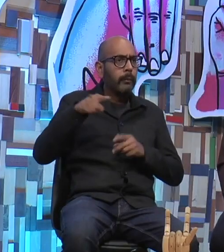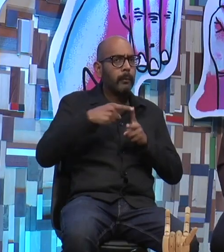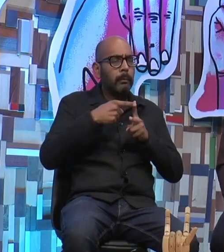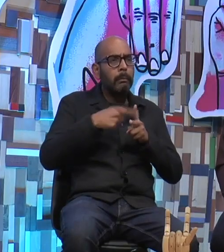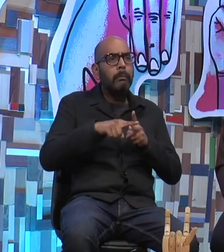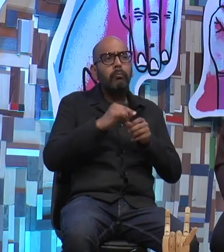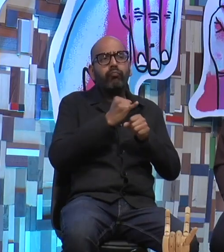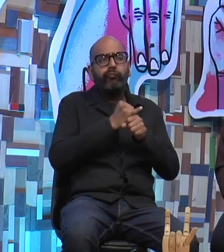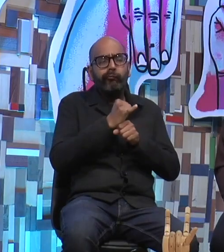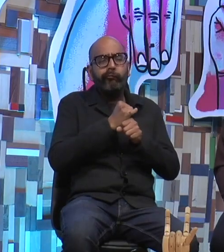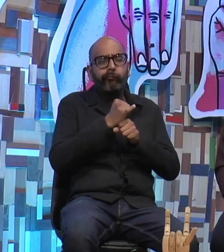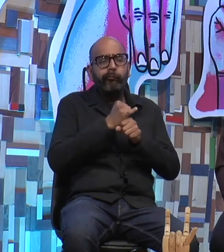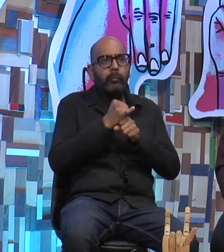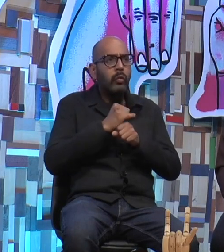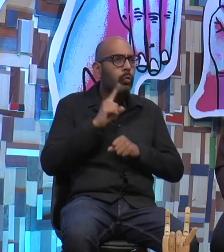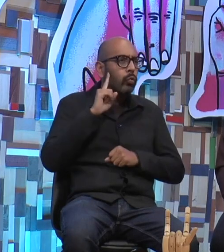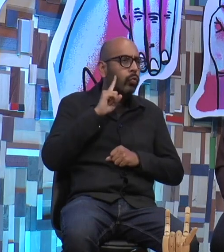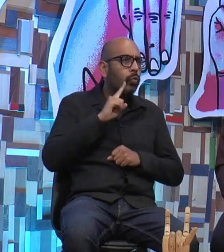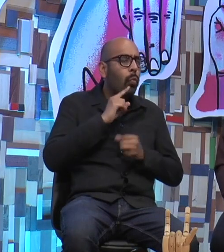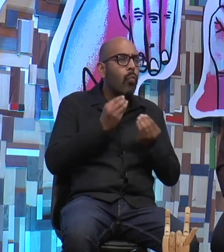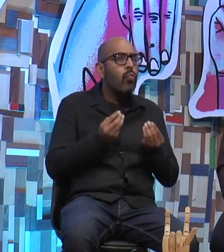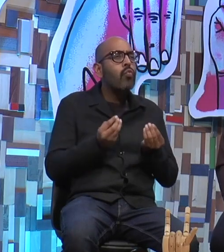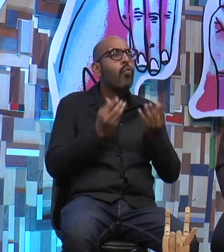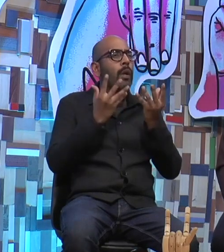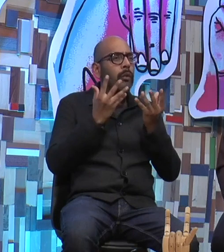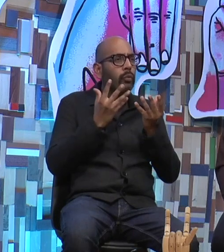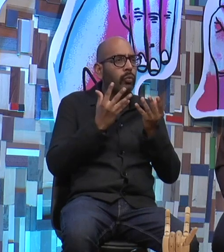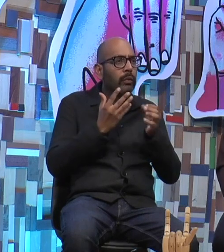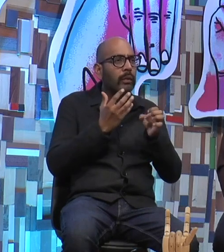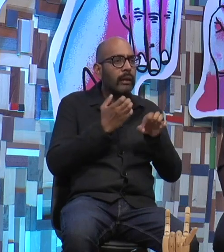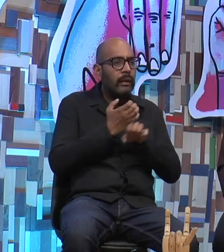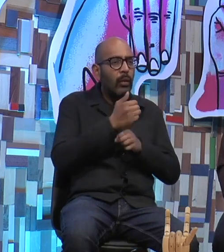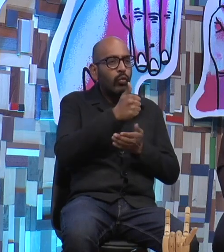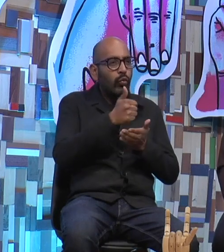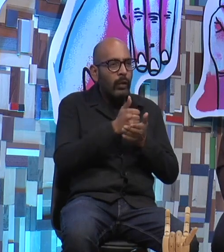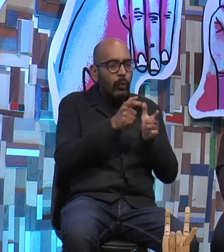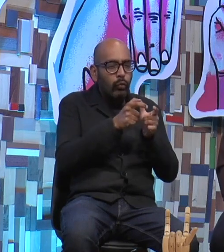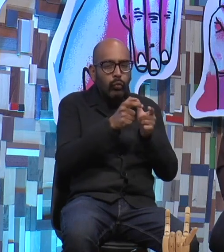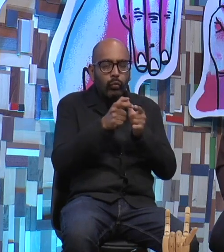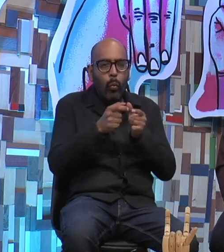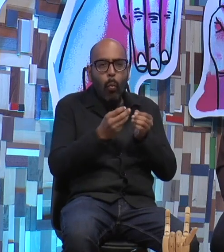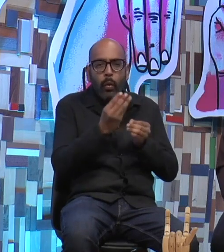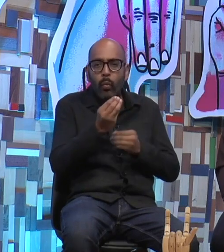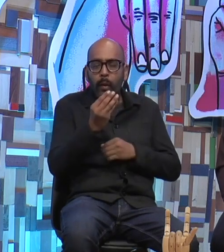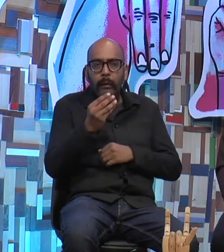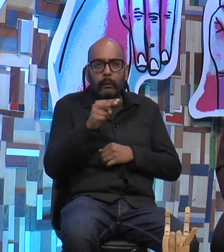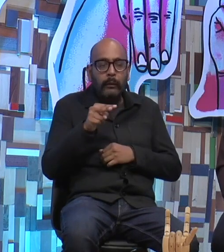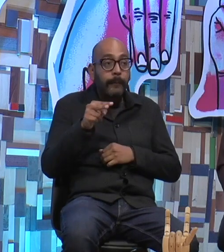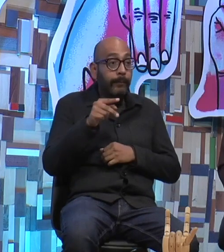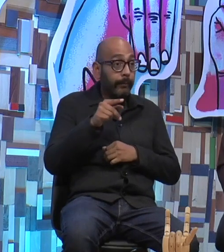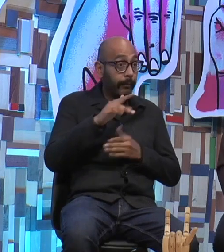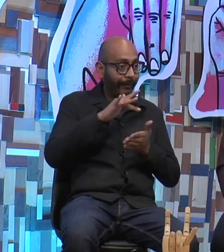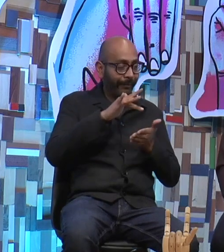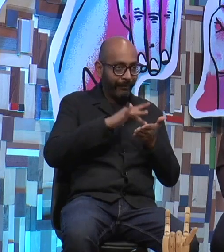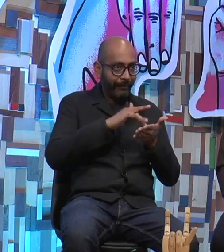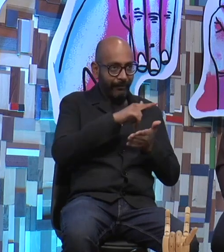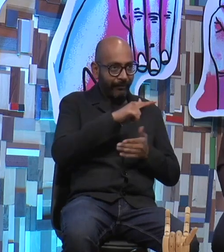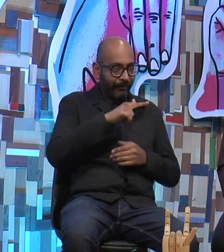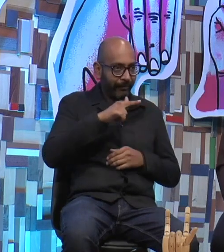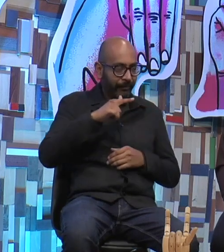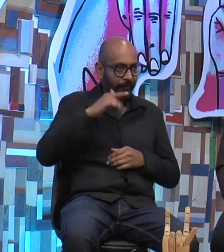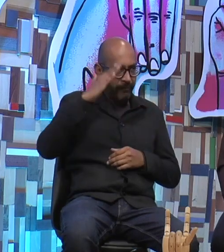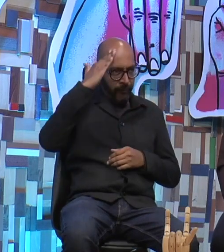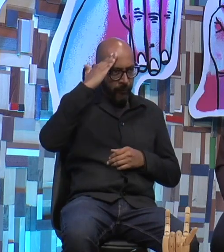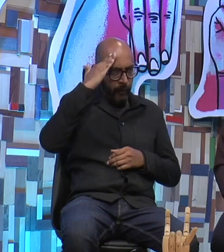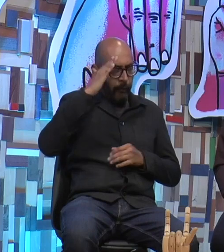investigar cuántos sordos había en cada localidad. Así es que junto con la solicitud de que recibieran el apoyo por parte de las autoridades,